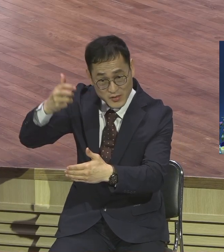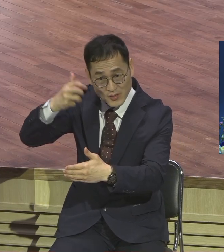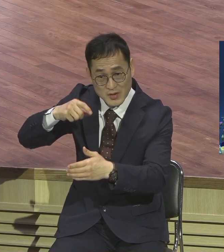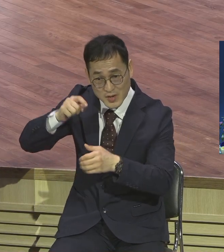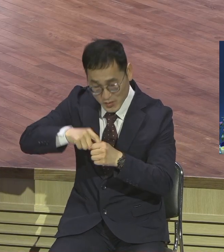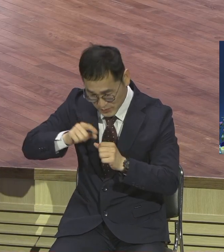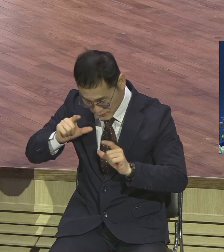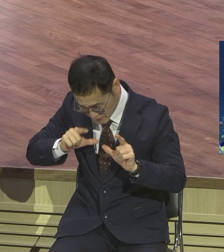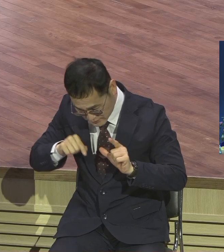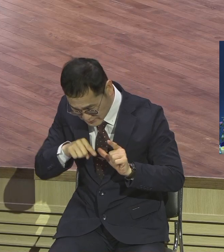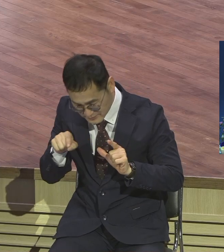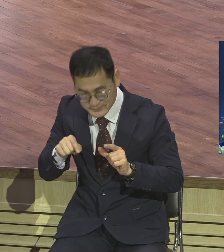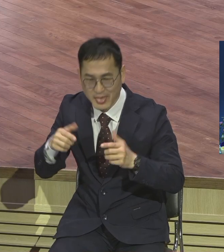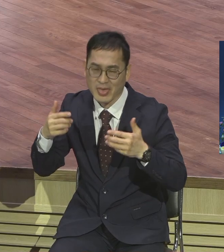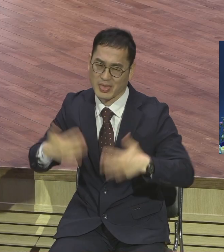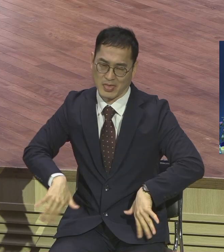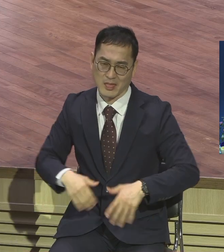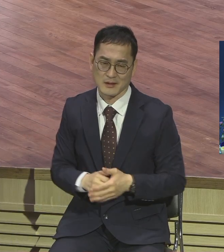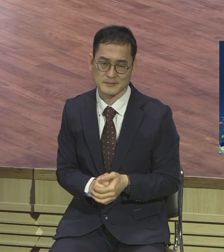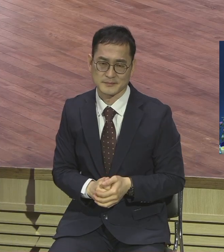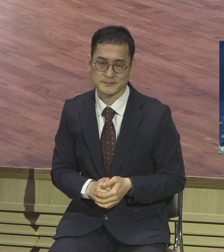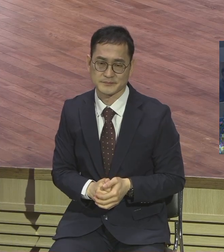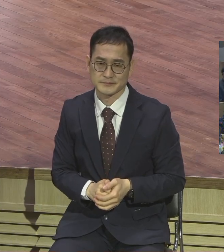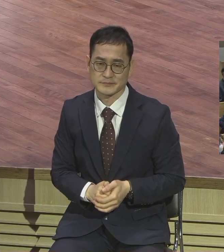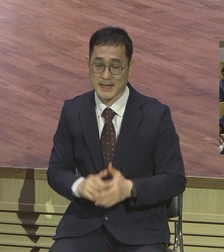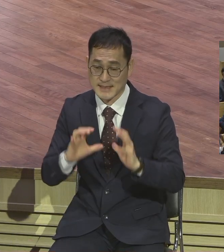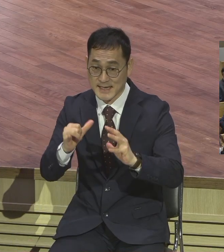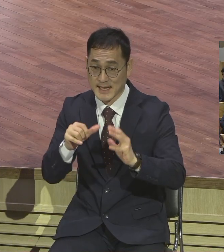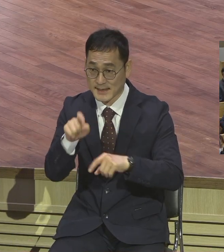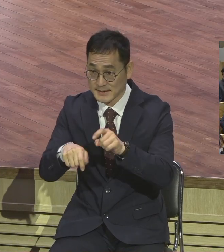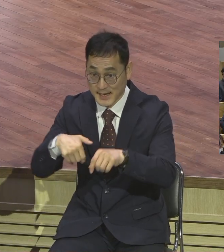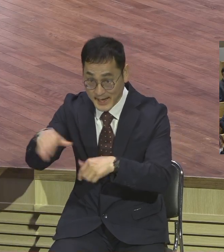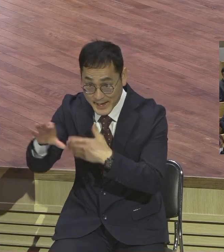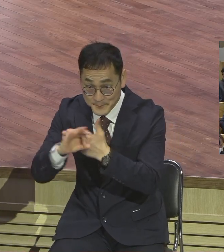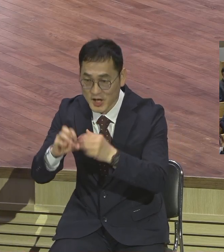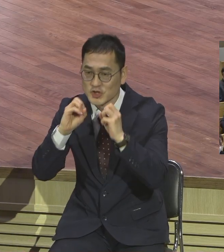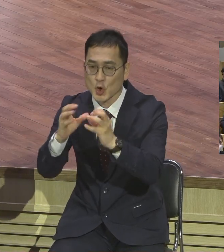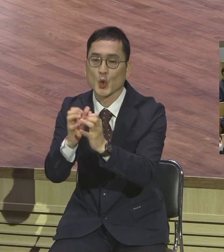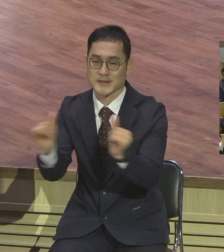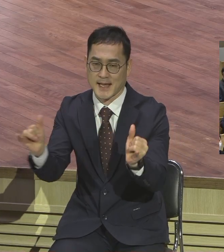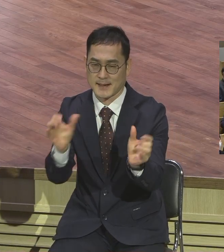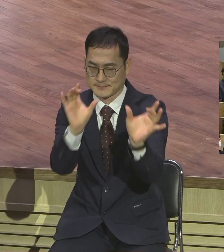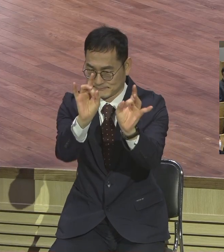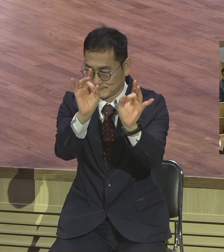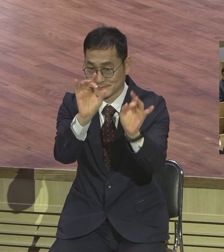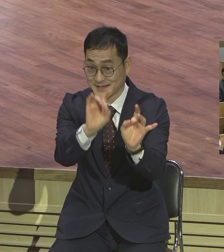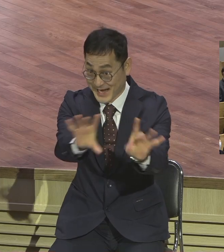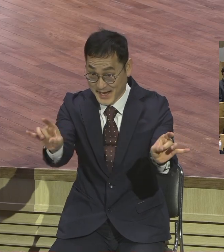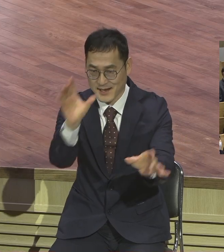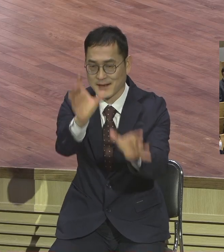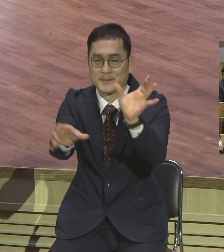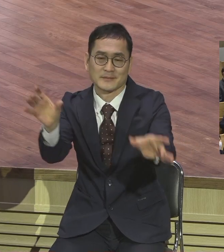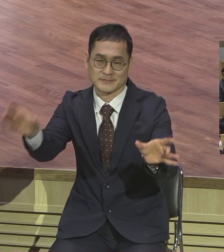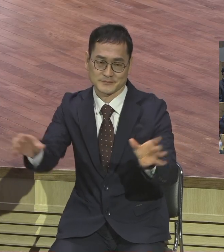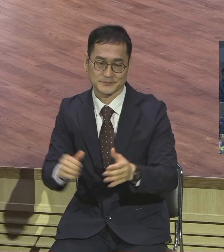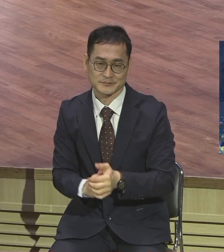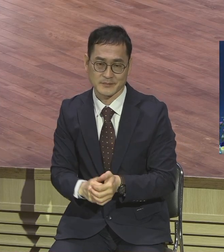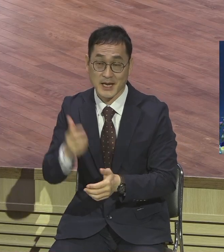나가는 순간부터 성교사입니다. 영의 삶을 살아라. 영적인 것을 말하면서 영적인 게